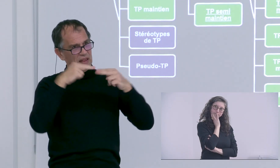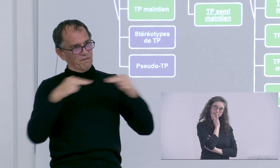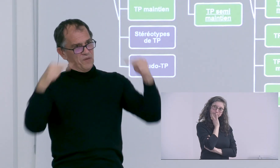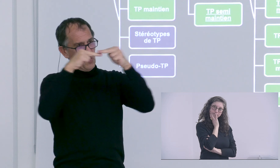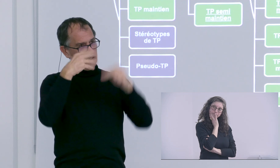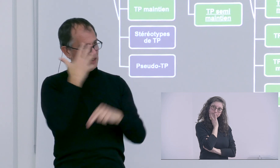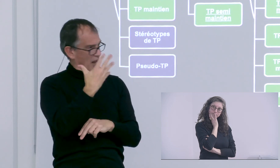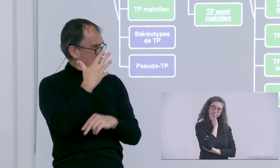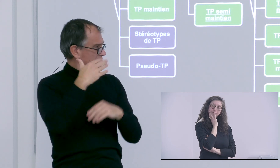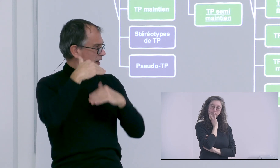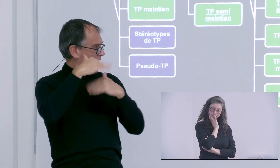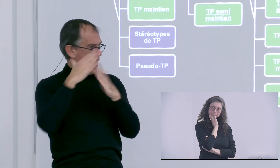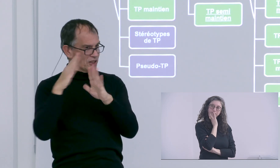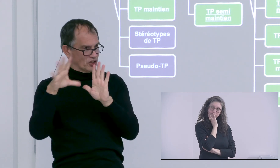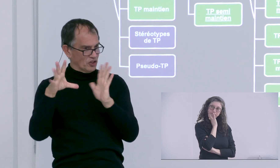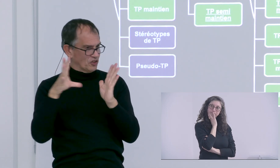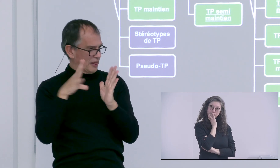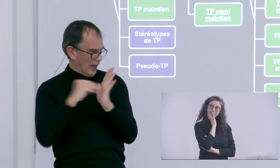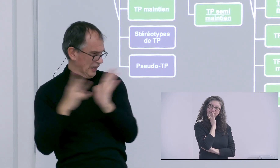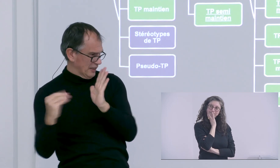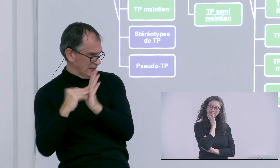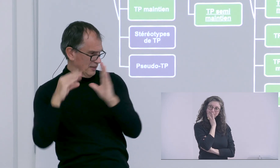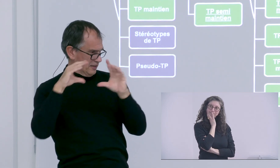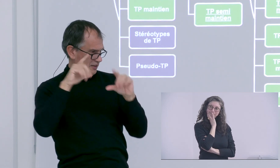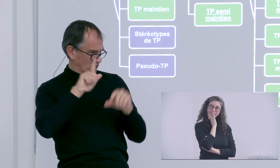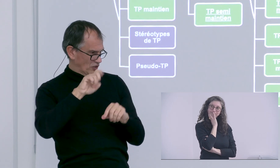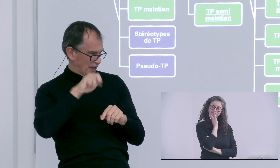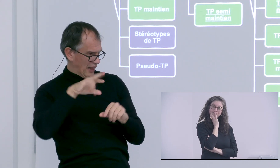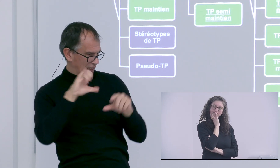196 pardon vous évoquez donc 5 classes